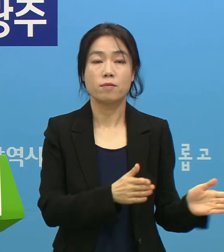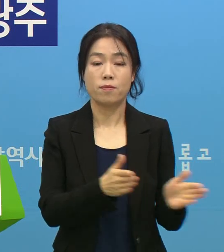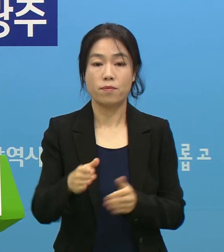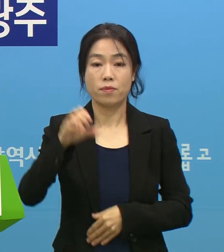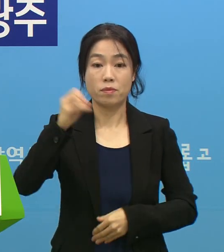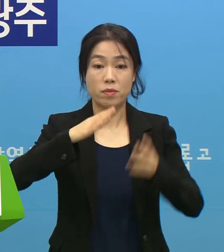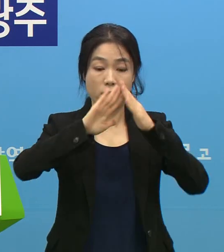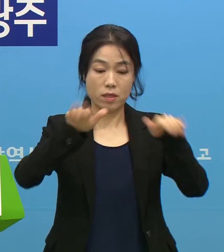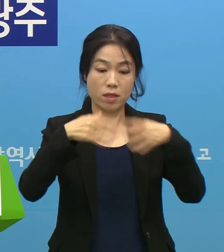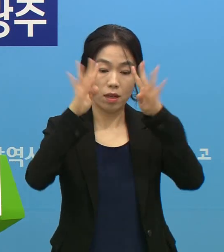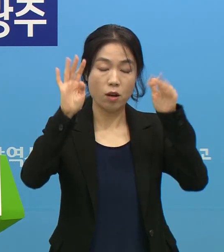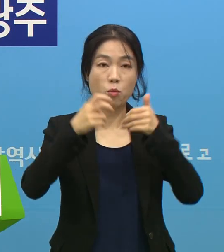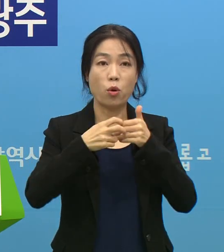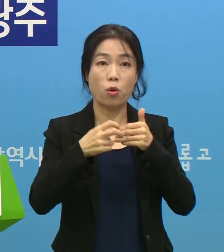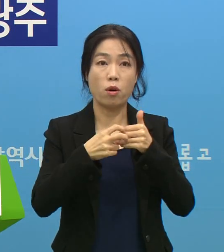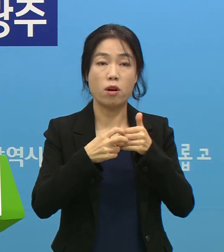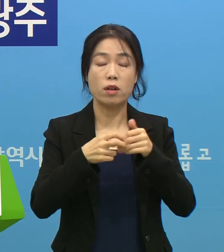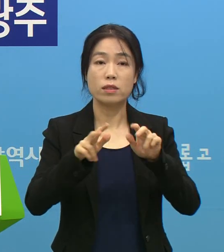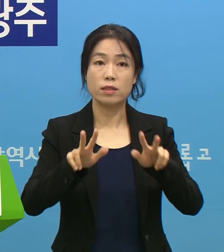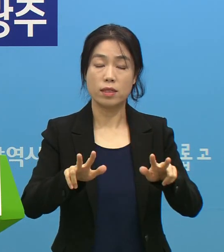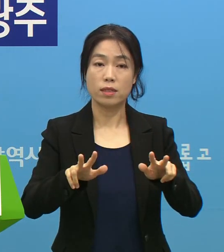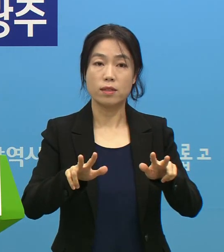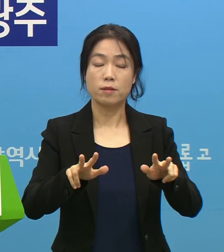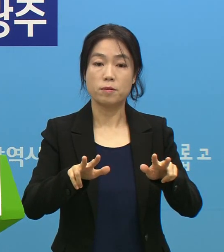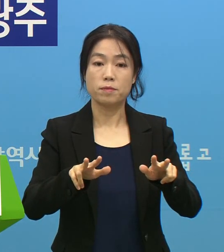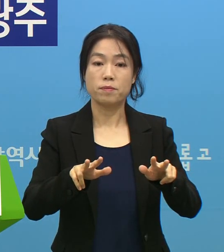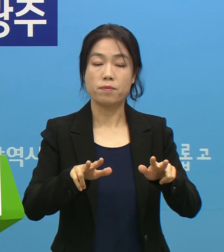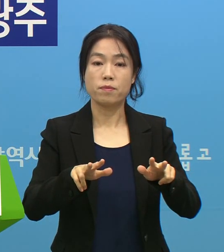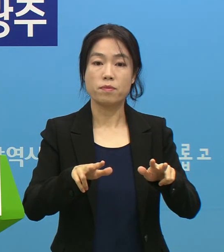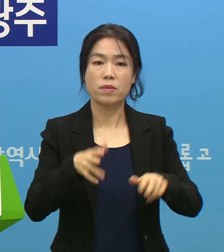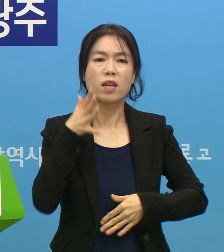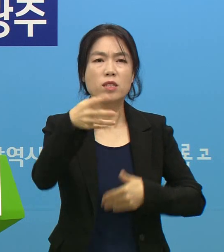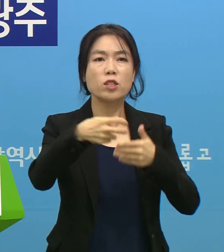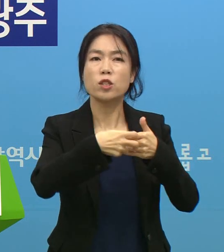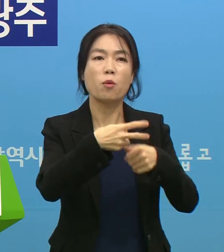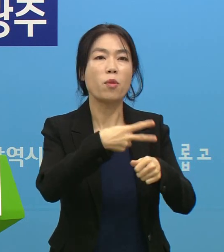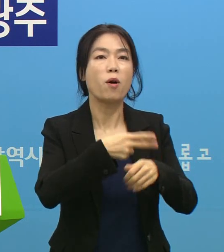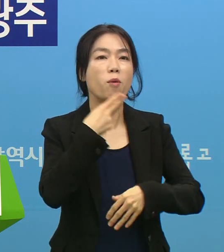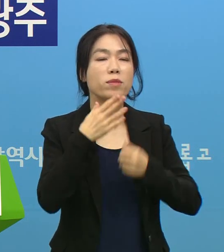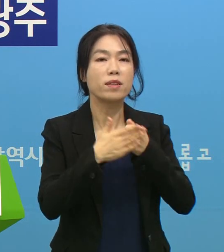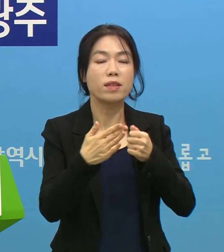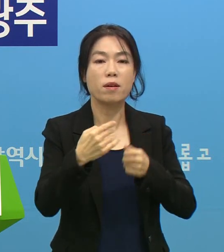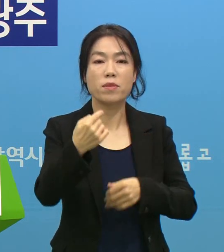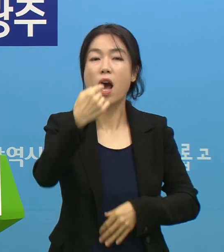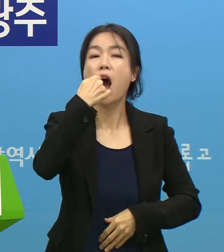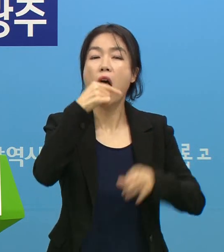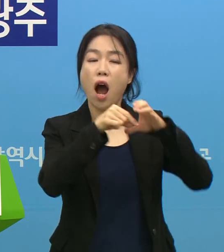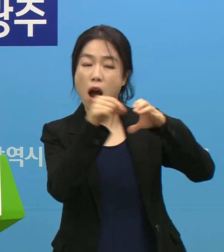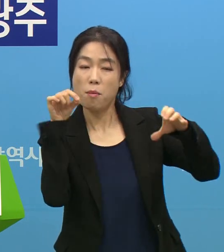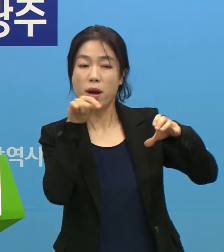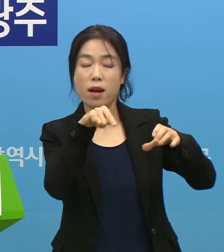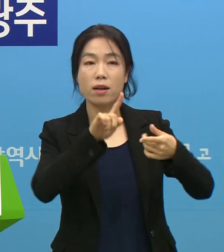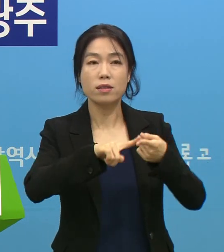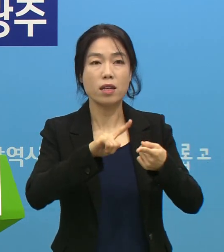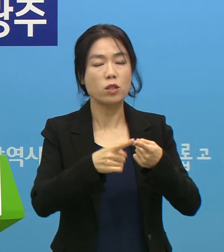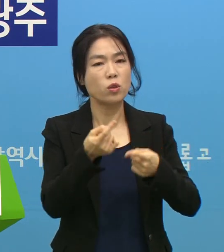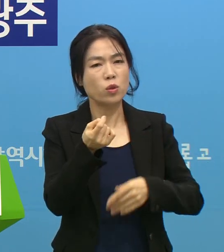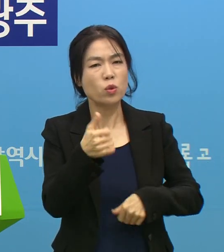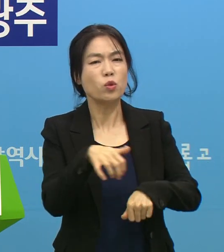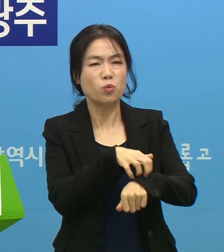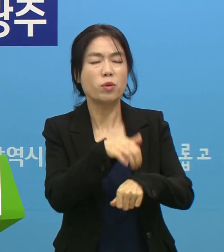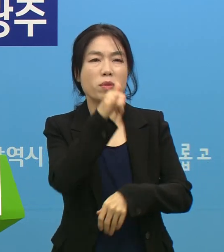그다음에 빅골 전남대병원은 거기도 전공의가 없기 때문에 검체 채취하는 데는 약간의